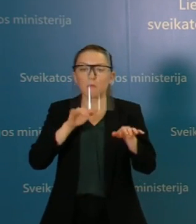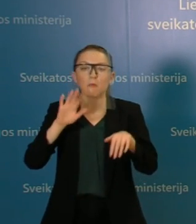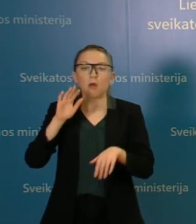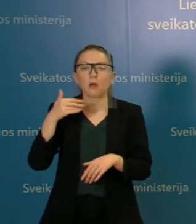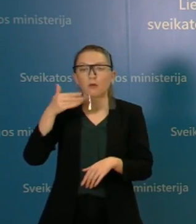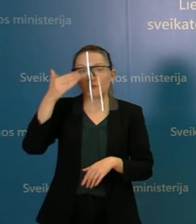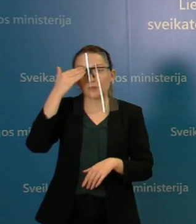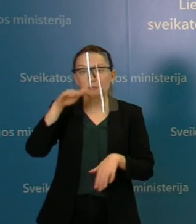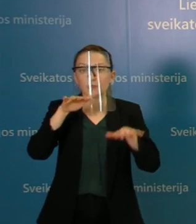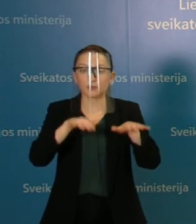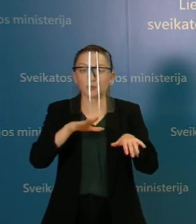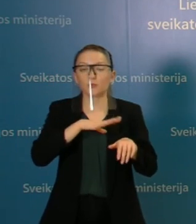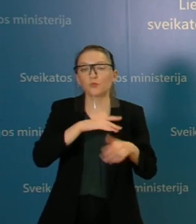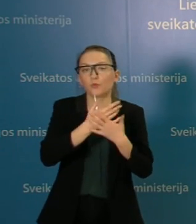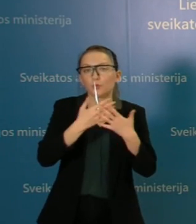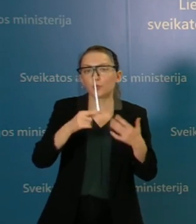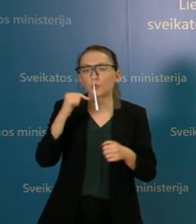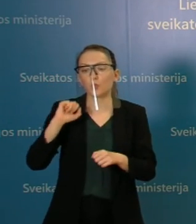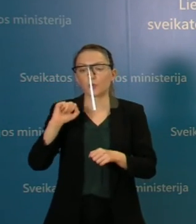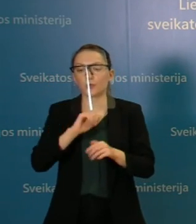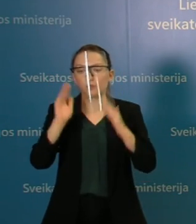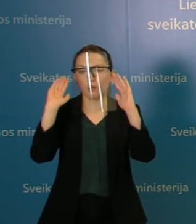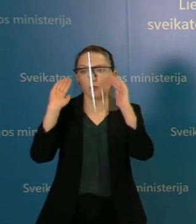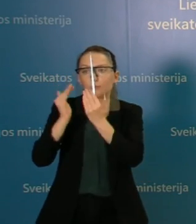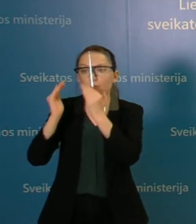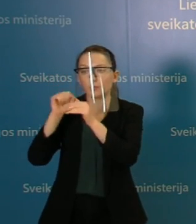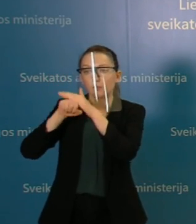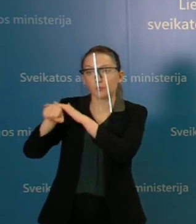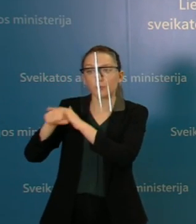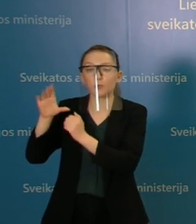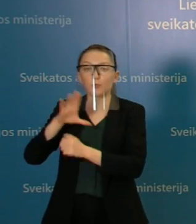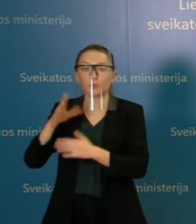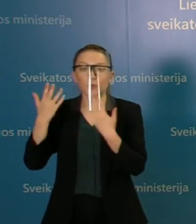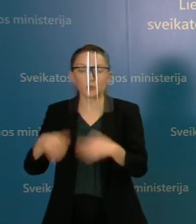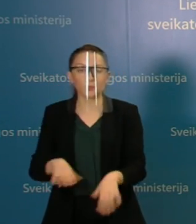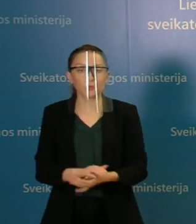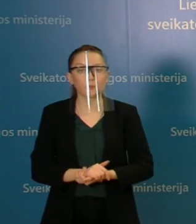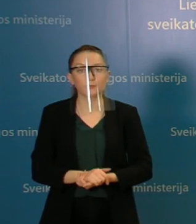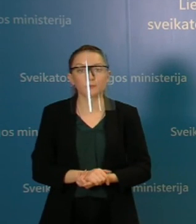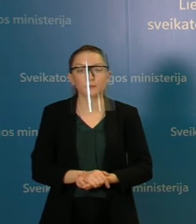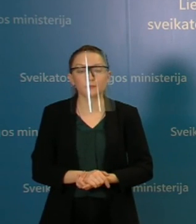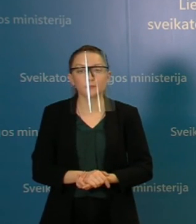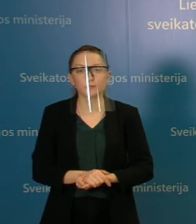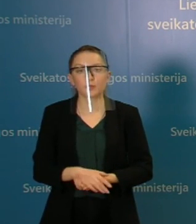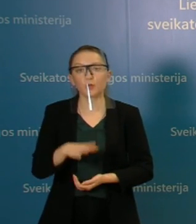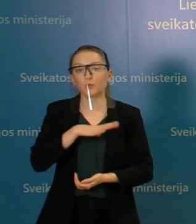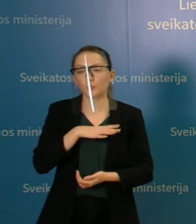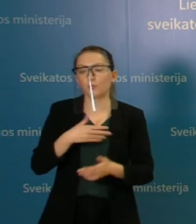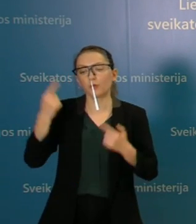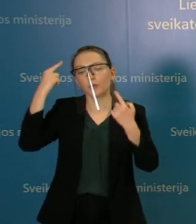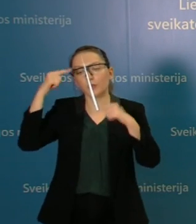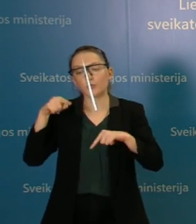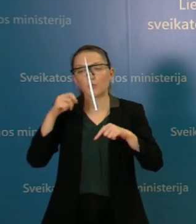kai kuriuose gydymo įstaigoje, kur daug medikų buvo izoliuoti po kontakto su sergančiuoju ir tikrai teko talkinti